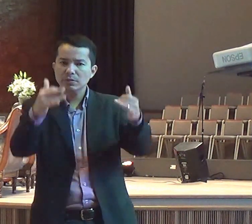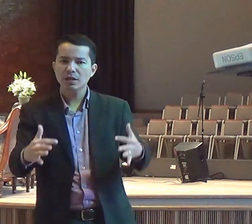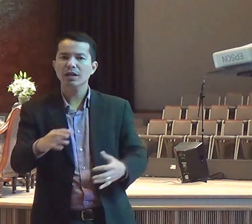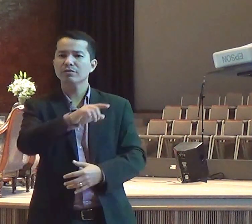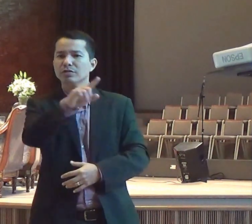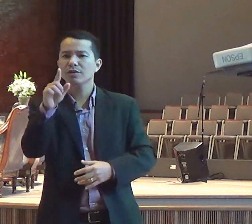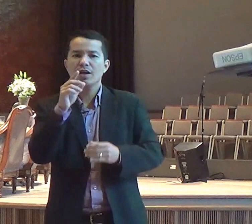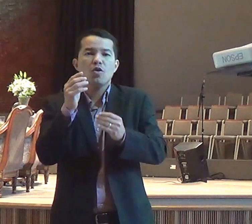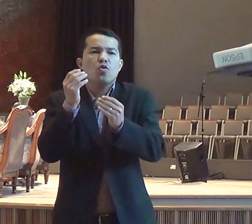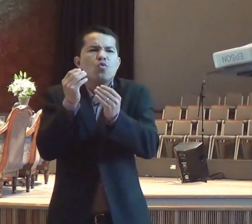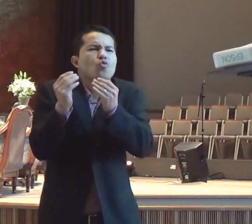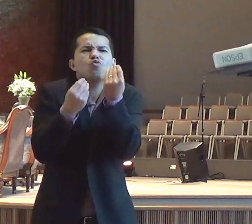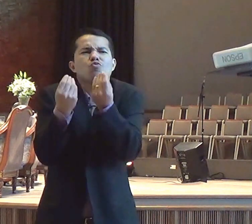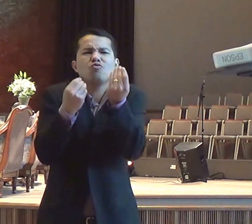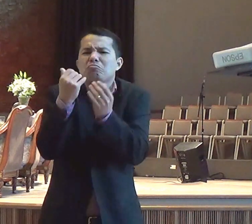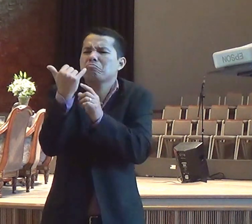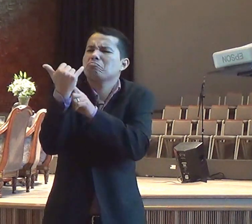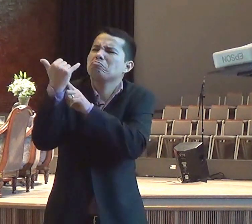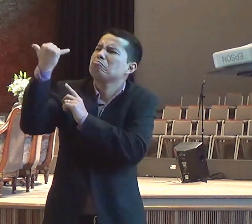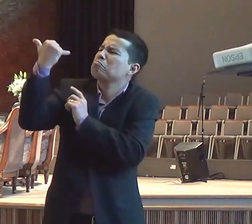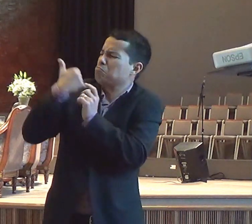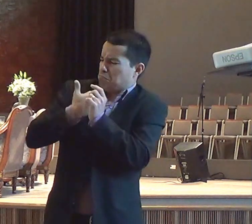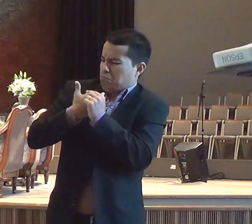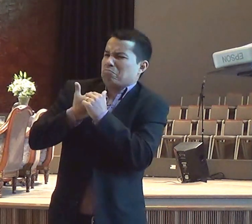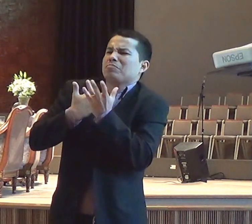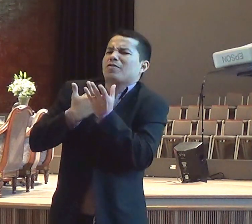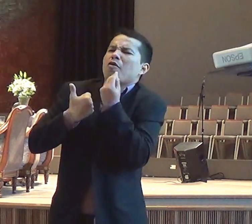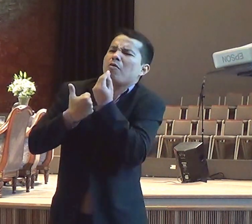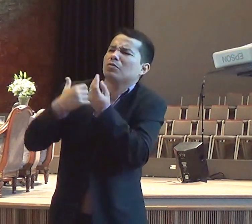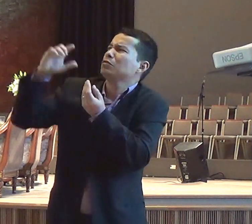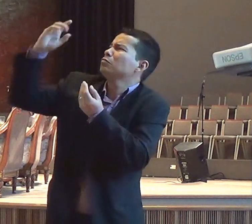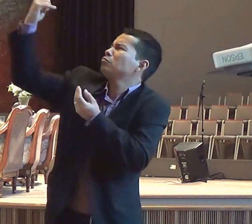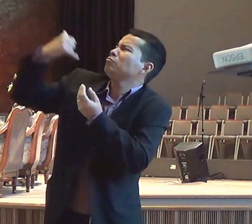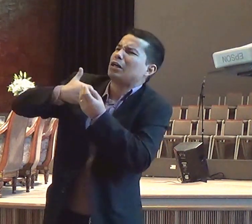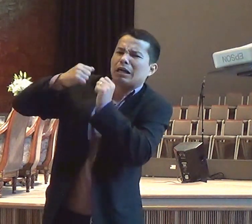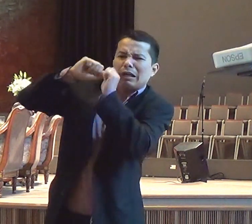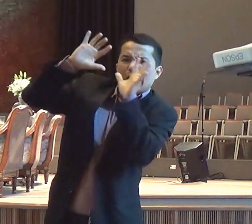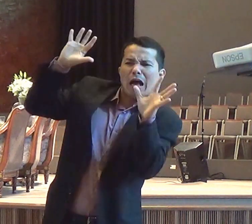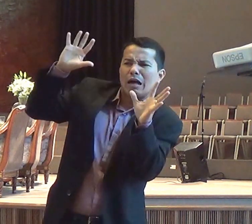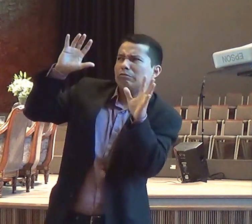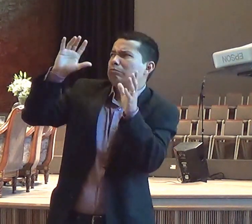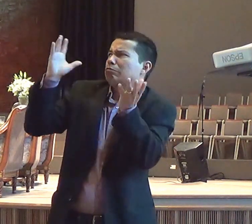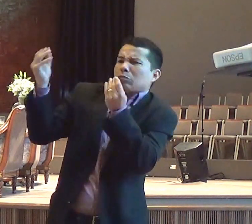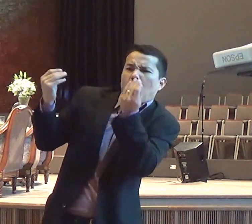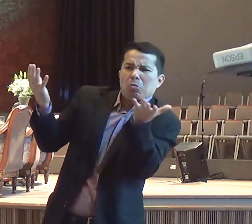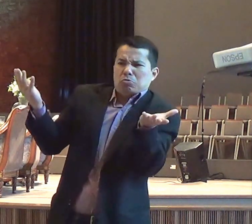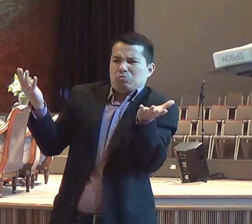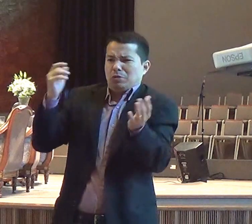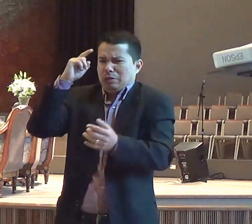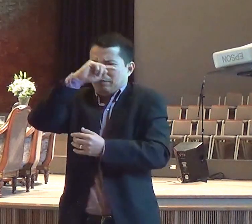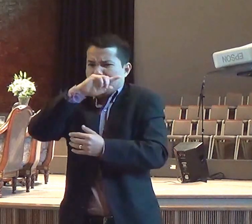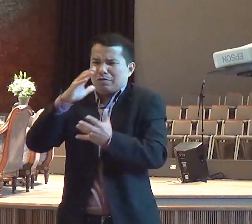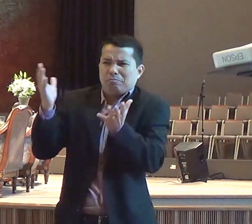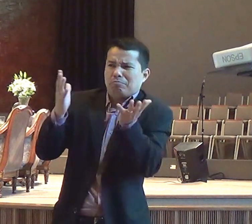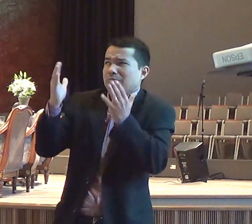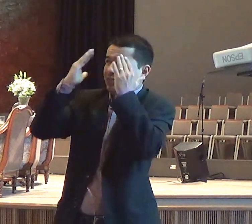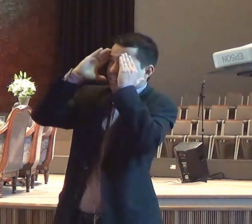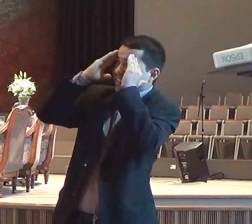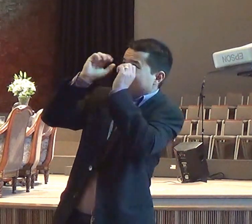nos nossos ouvidos. Como é que Ele fala no nosso coração? Como é que eu posso discernir, perceber, que Deus